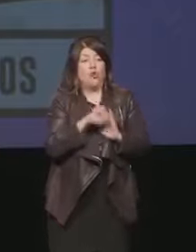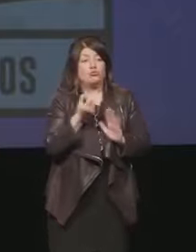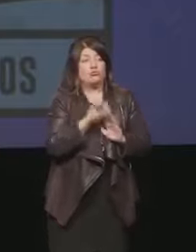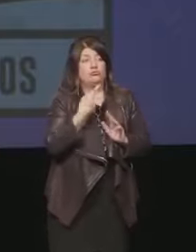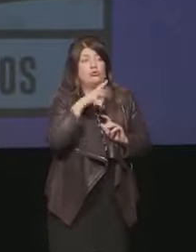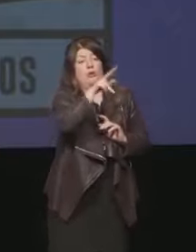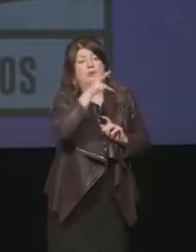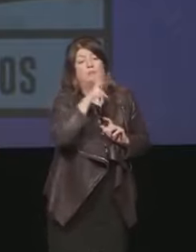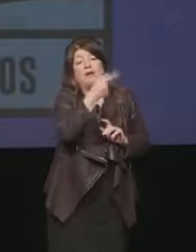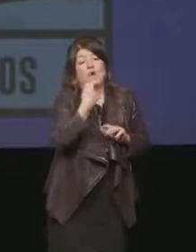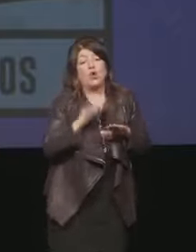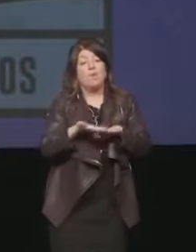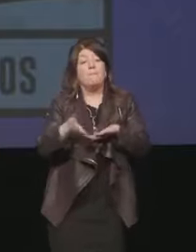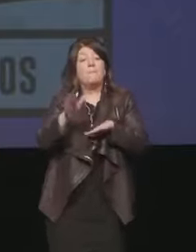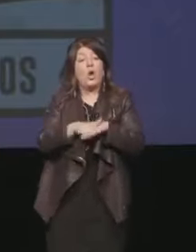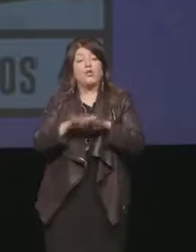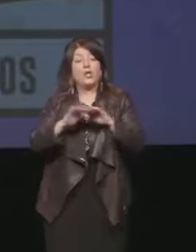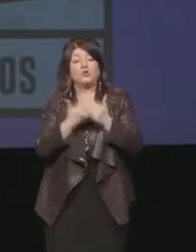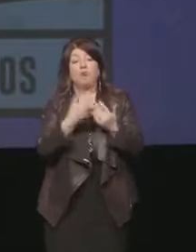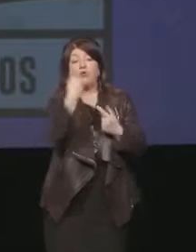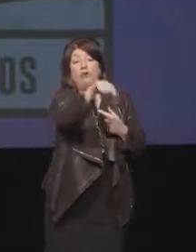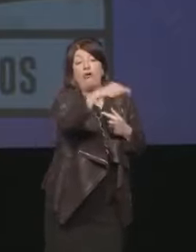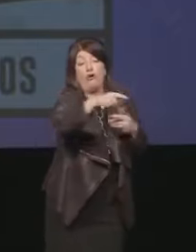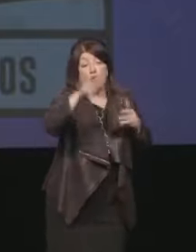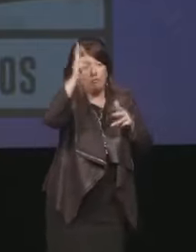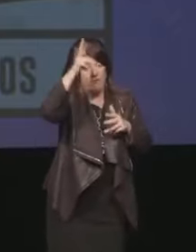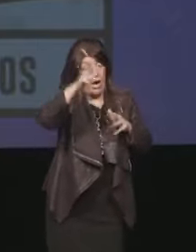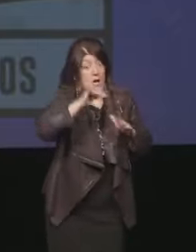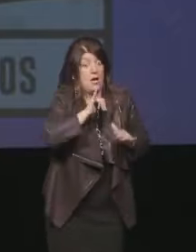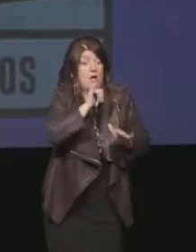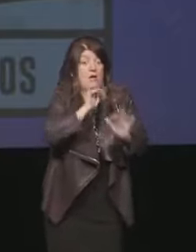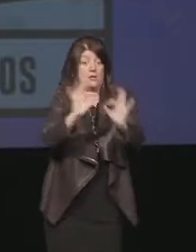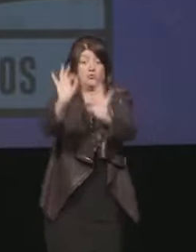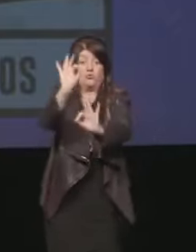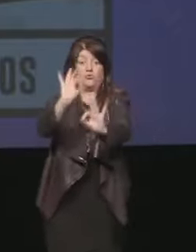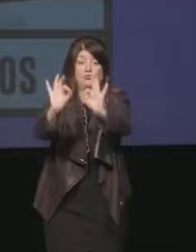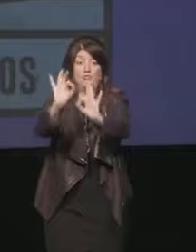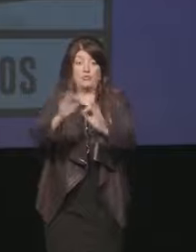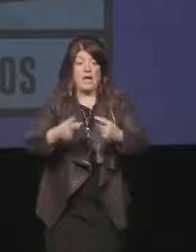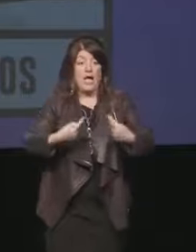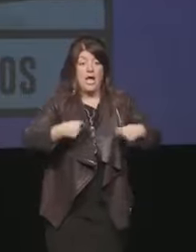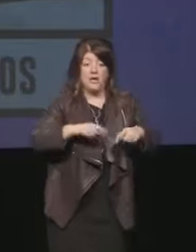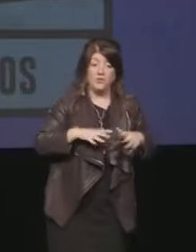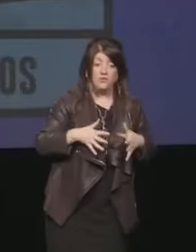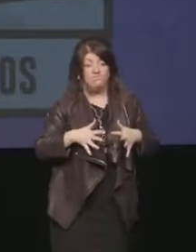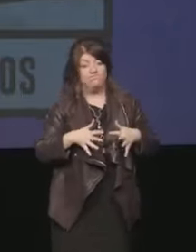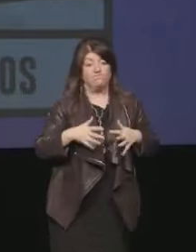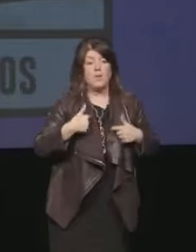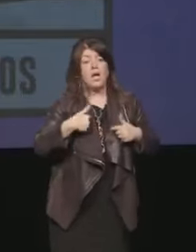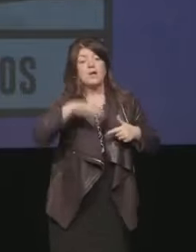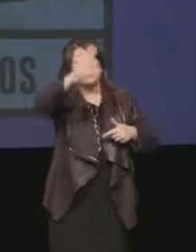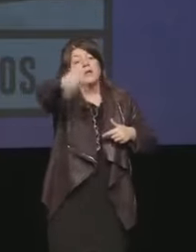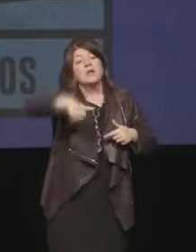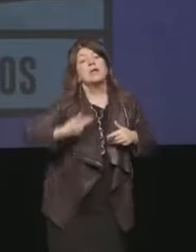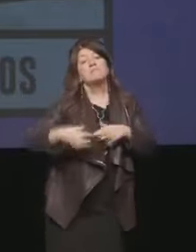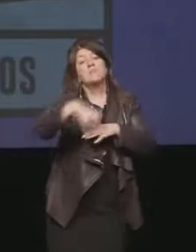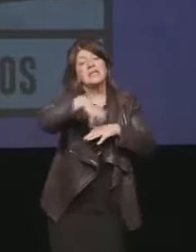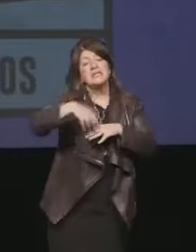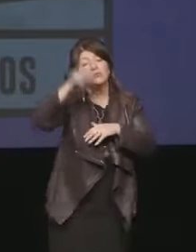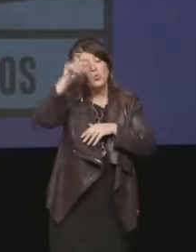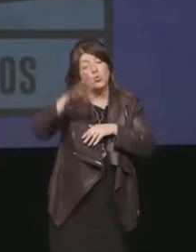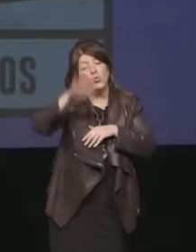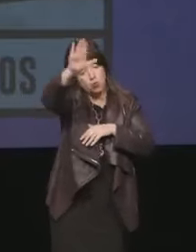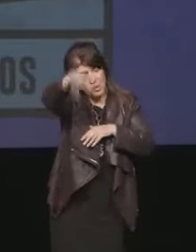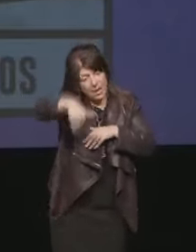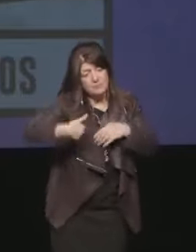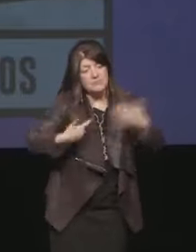proteggere scusate il loro mondo editoriale le libri indipendenti eccetera eccetera allora noi abbiamo chiesto al Ministro della Cultura Alberto Bonisoli di incontrare gli